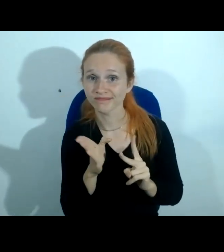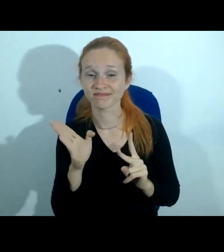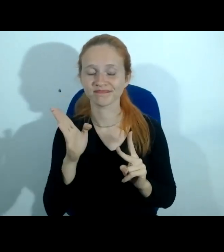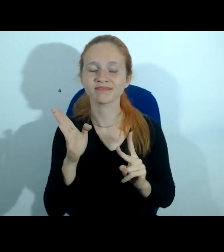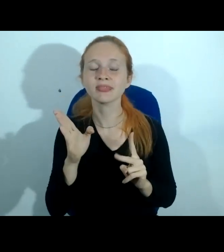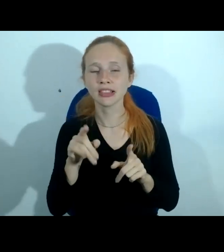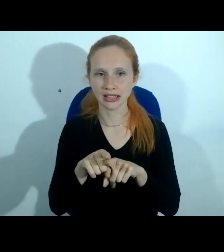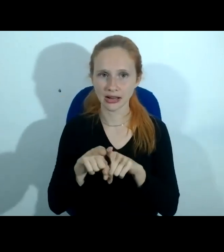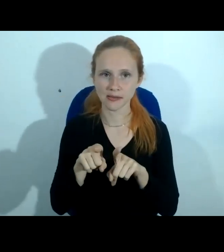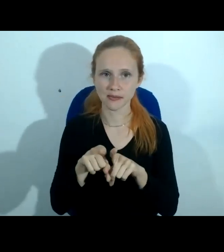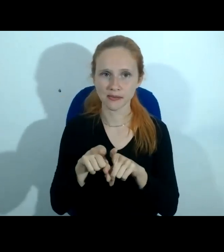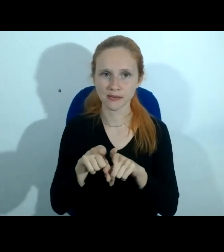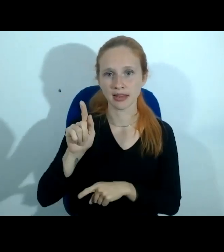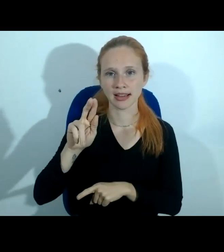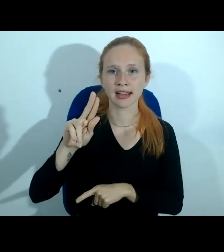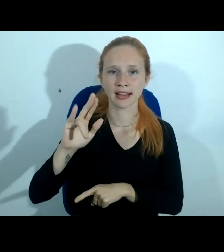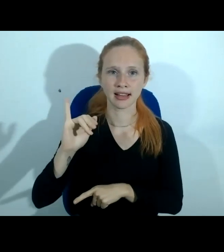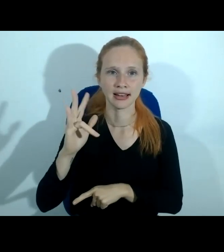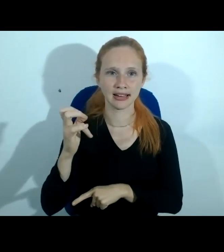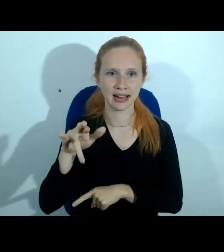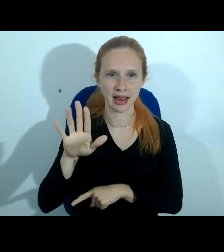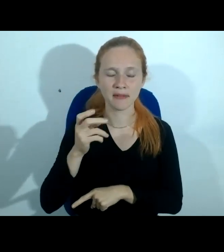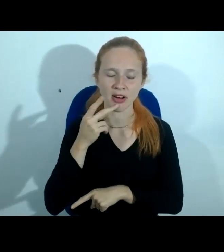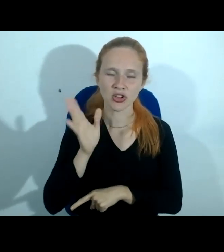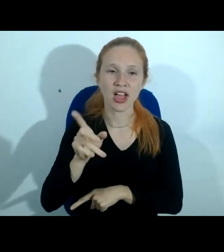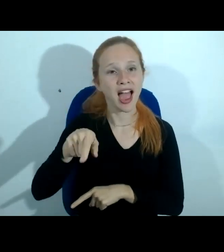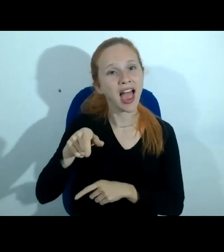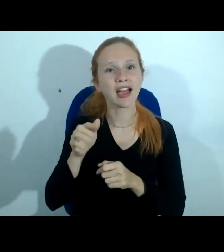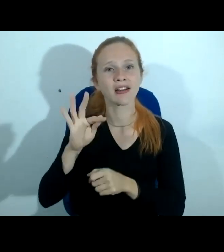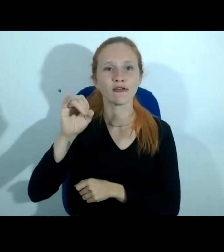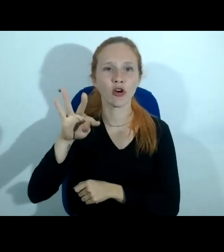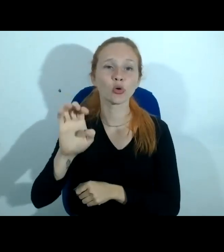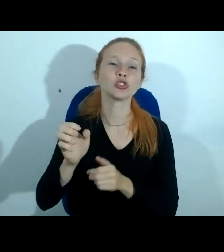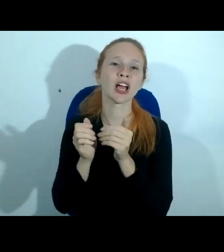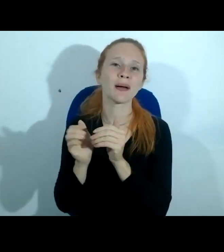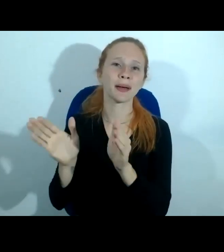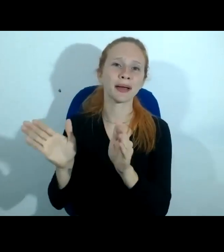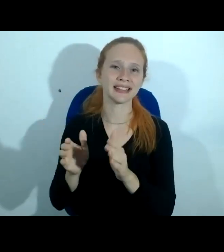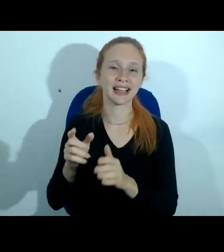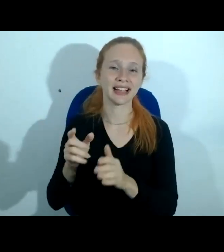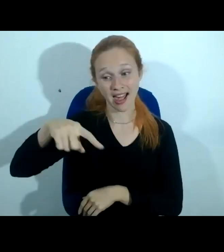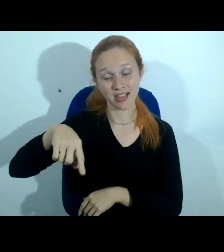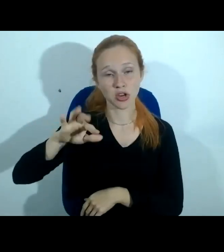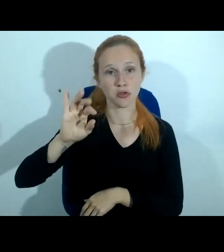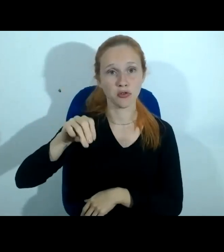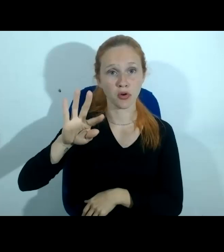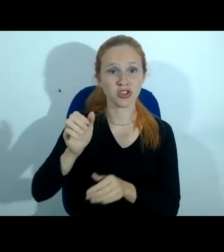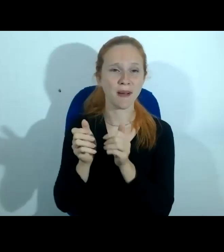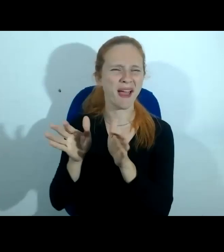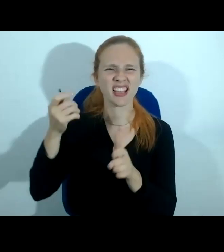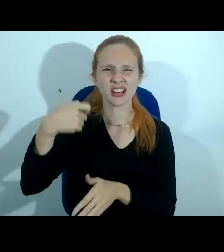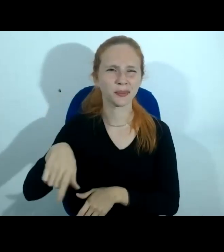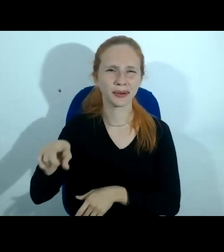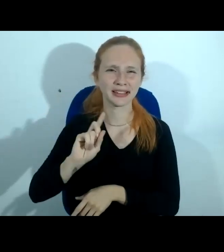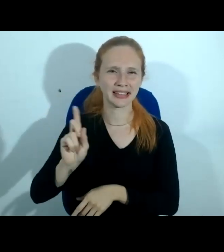o doutor Guilherme, são as fontes abertas, e isso, essas fontes abertas, que não precisam